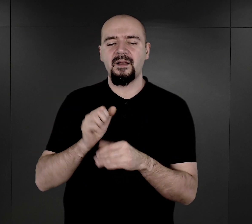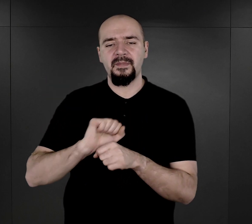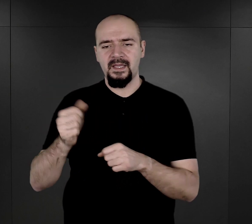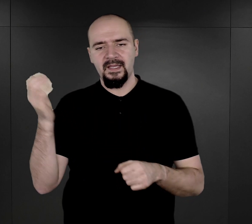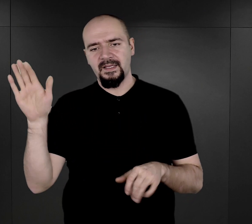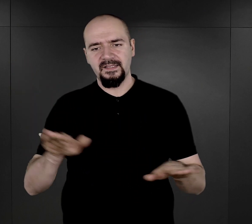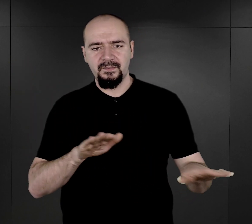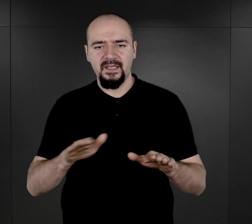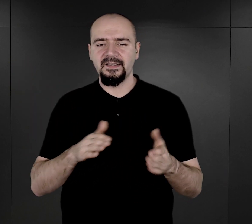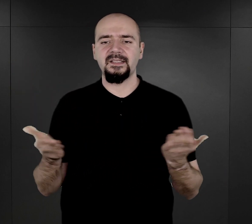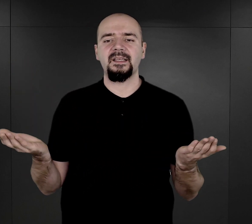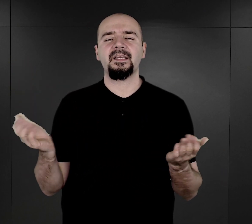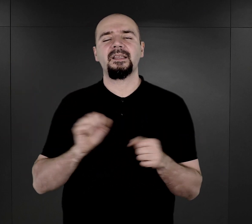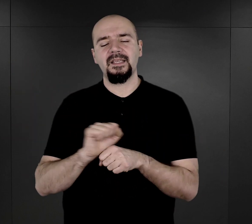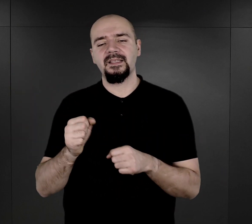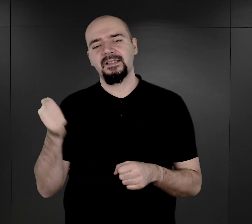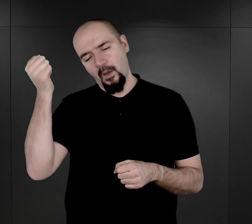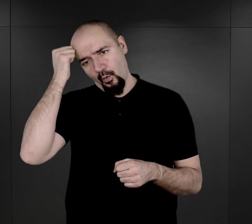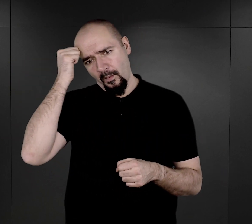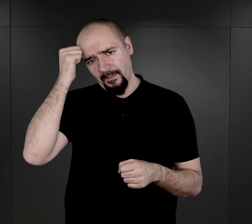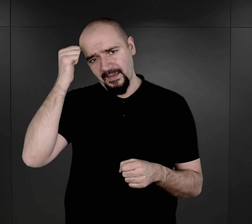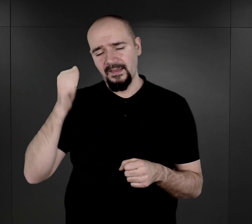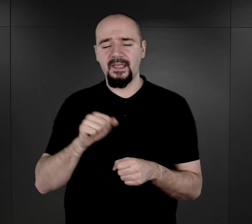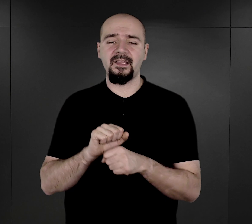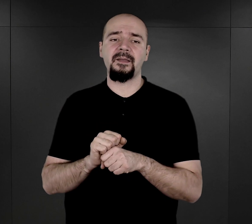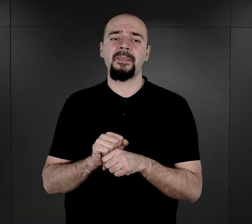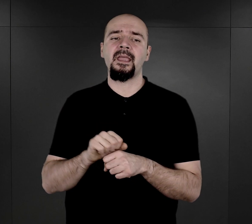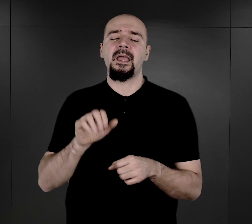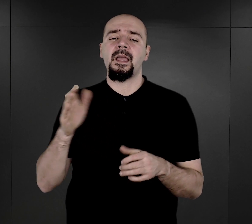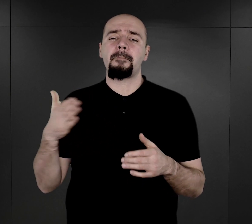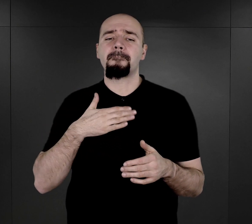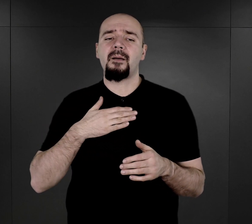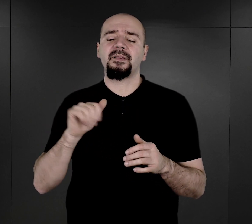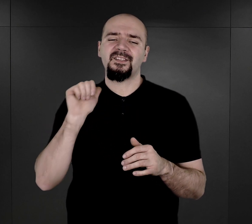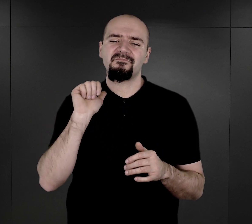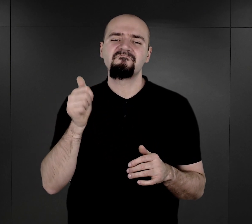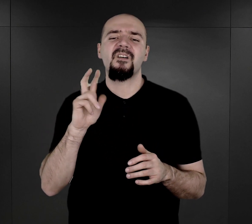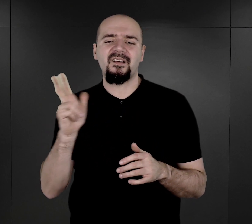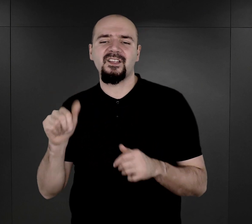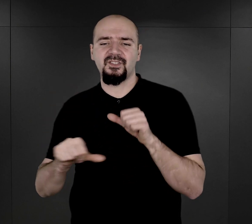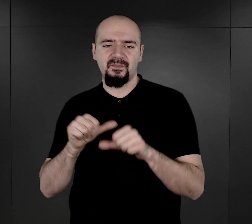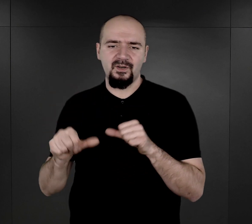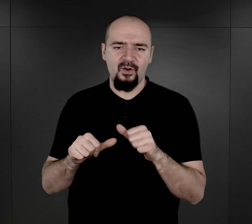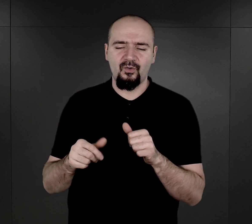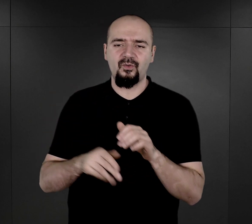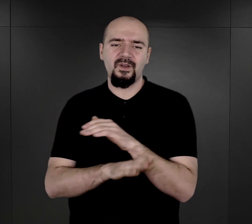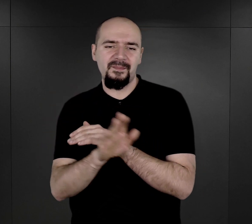jest upamiętnienie. Mamy też co roku gości, reprezentacje społeczności romskiej.